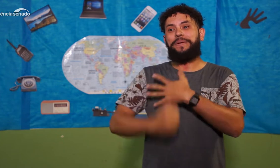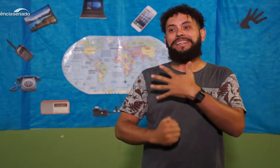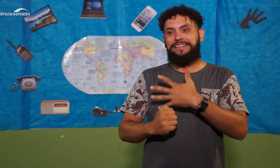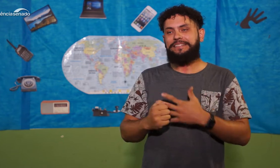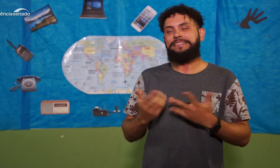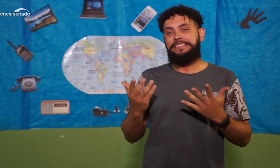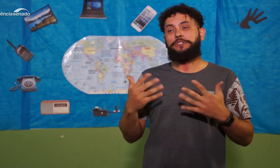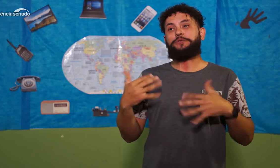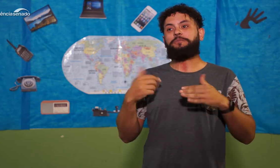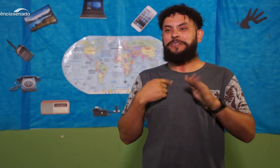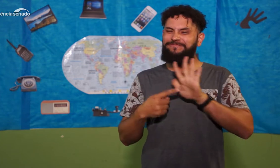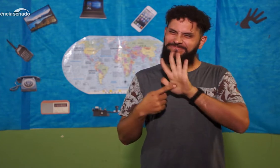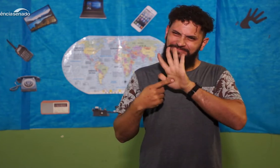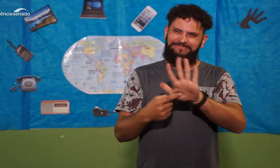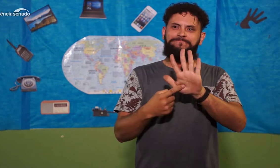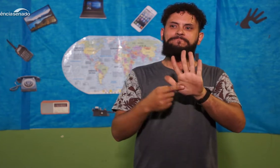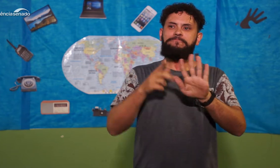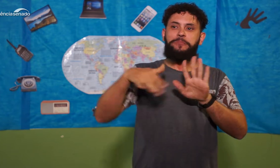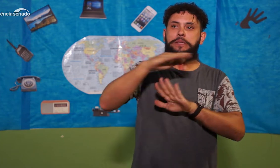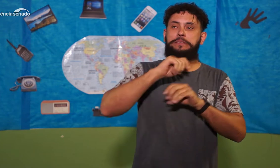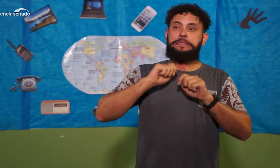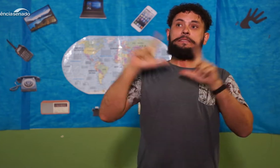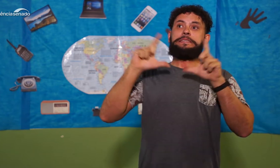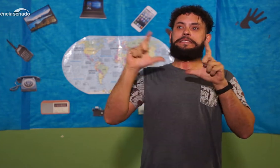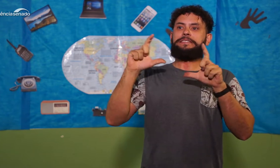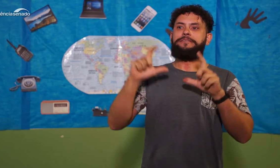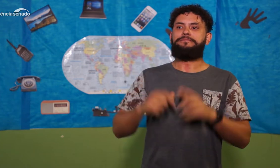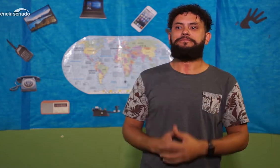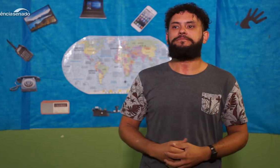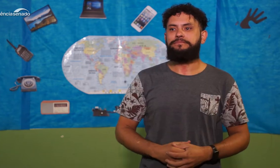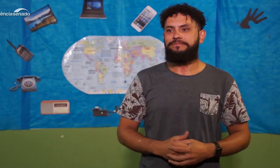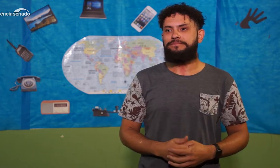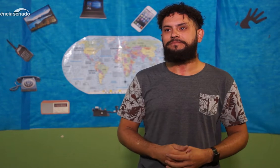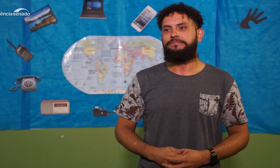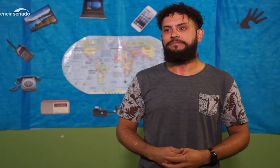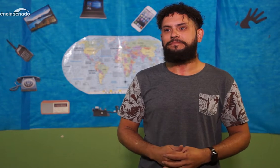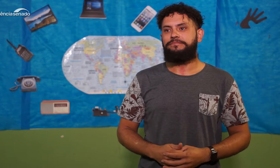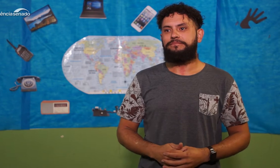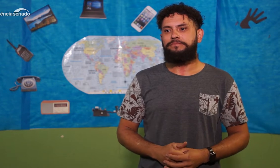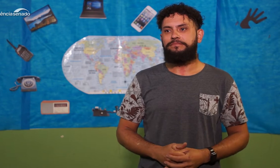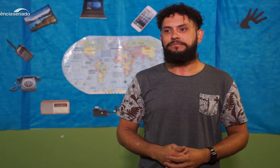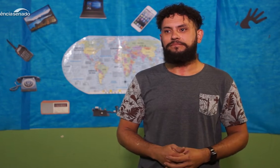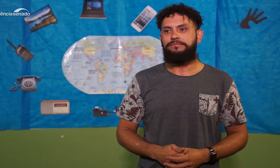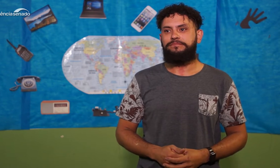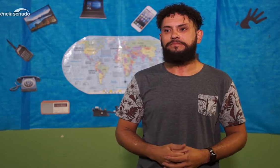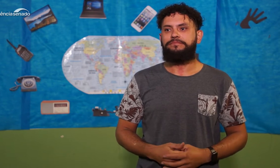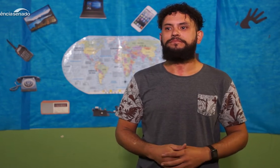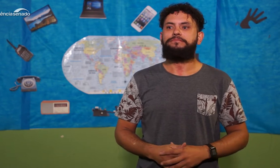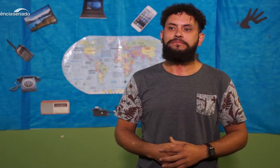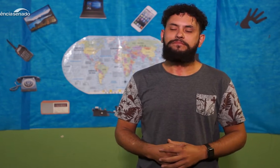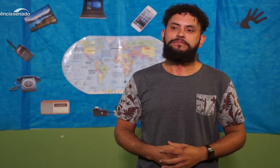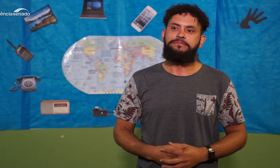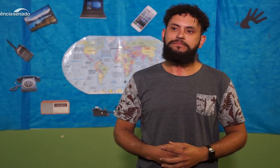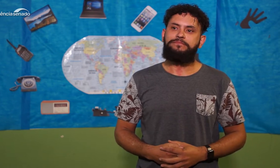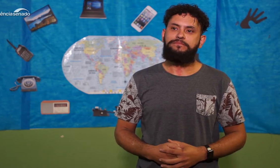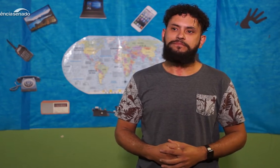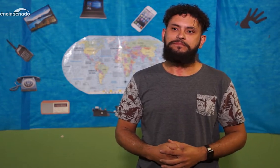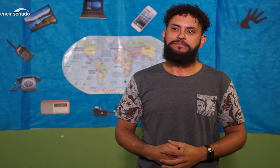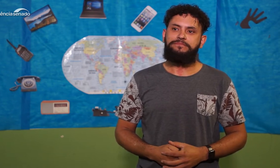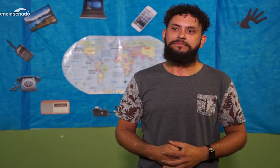desgastante, ainda mais colocar esse título de Libras é merda. A gente achou que podia causar um impacto muito grande, mas a gente topou